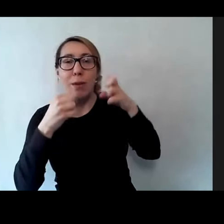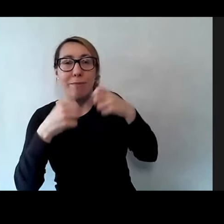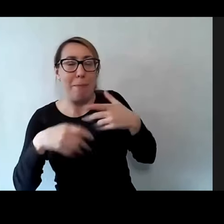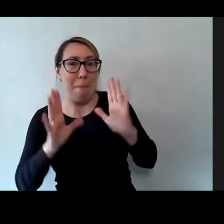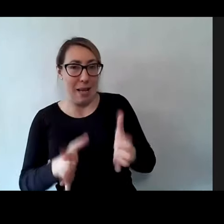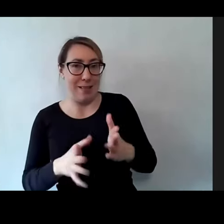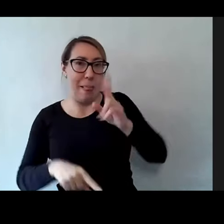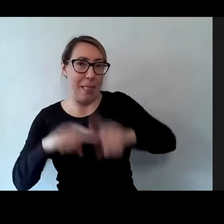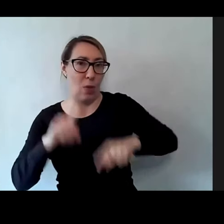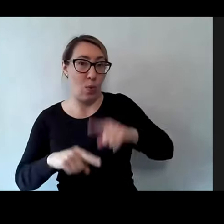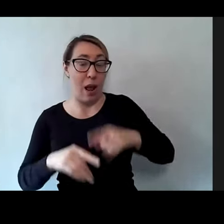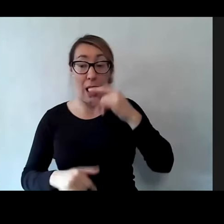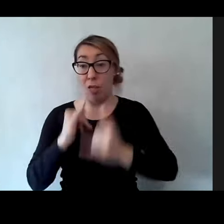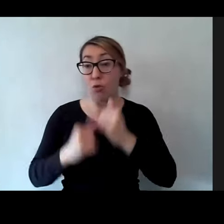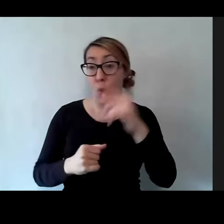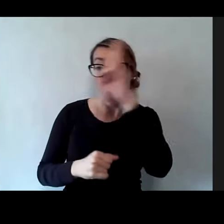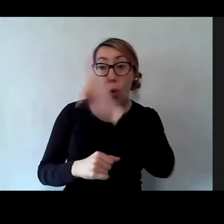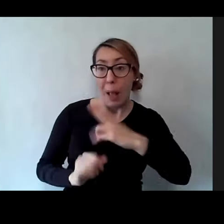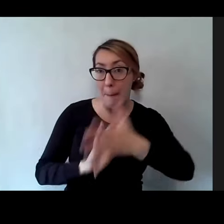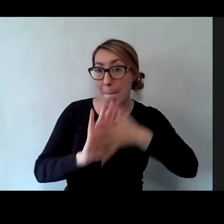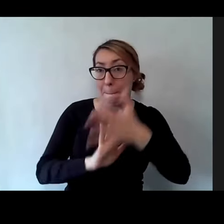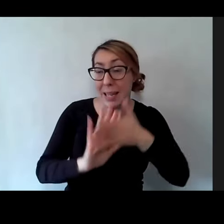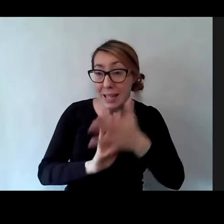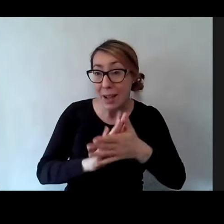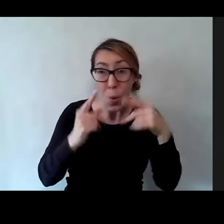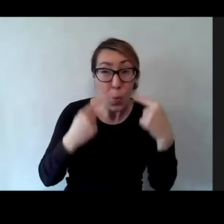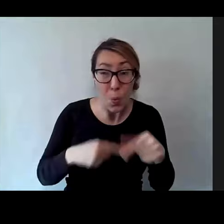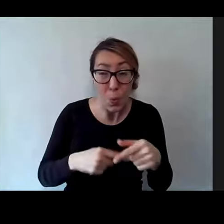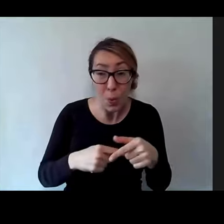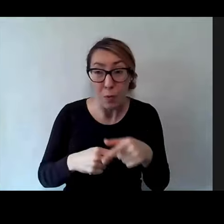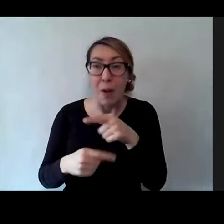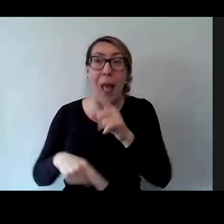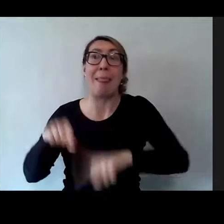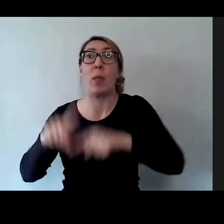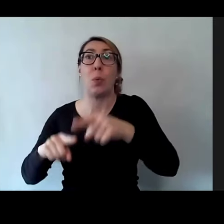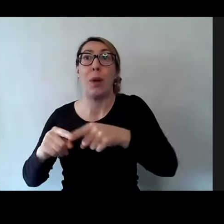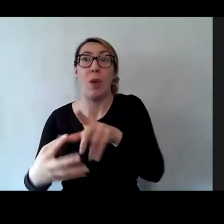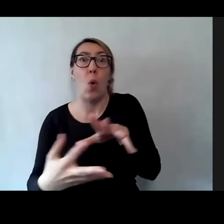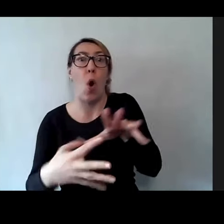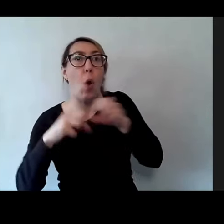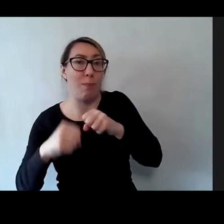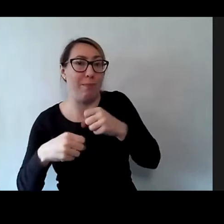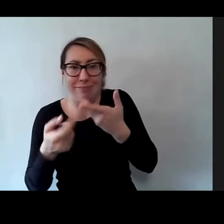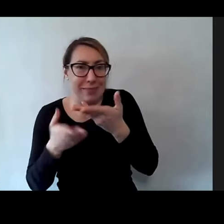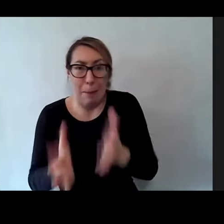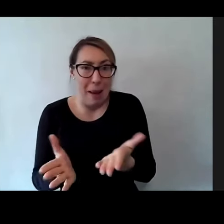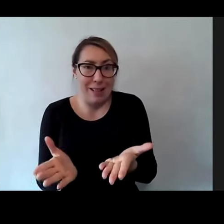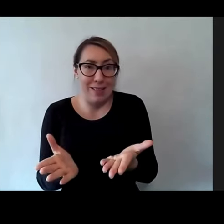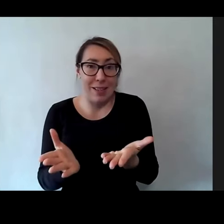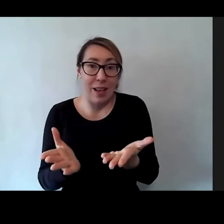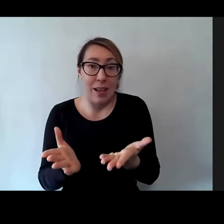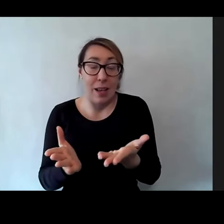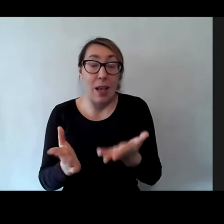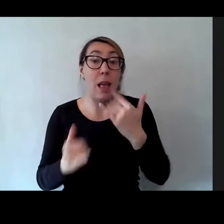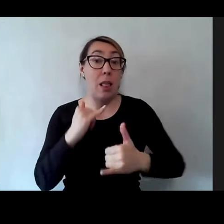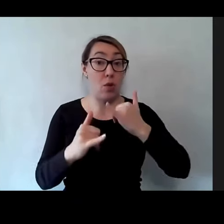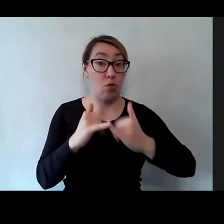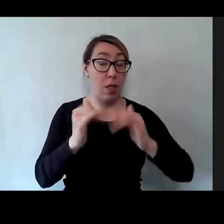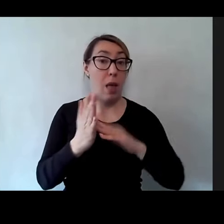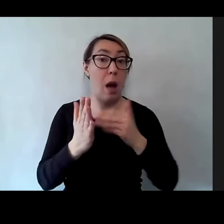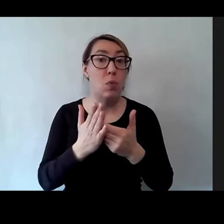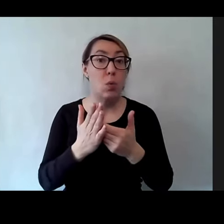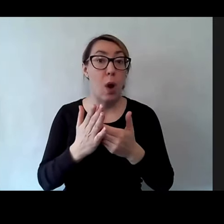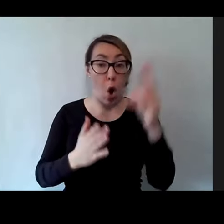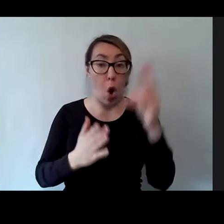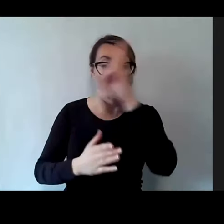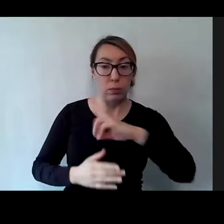Jeżeli rodzice nie migają, no to nic naturalnie się nie wydarzy. I w momencie, w którym rodzic